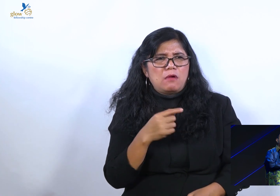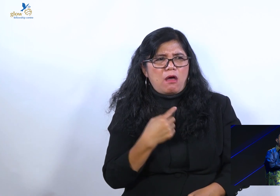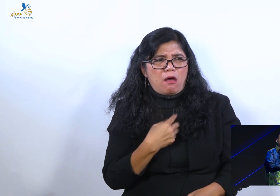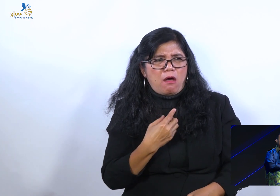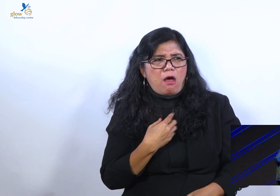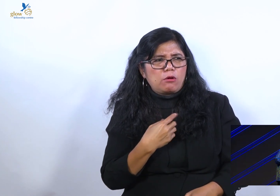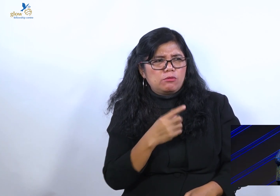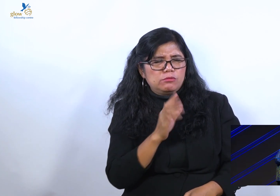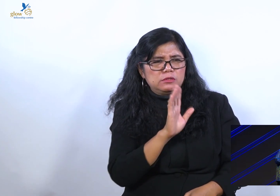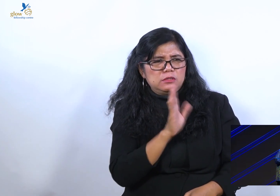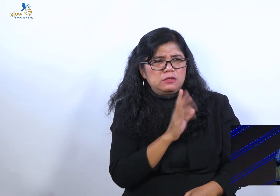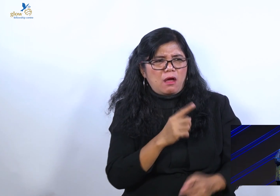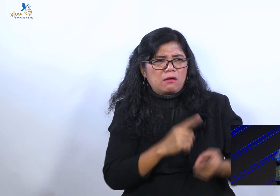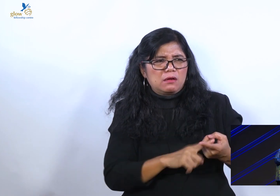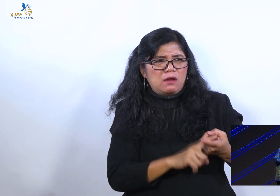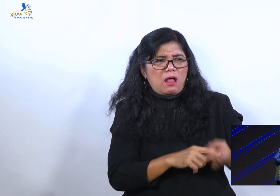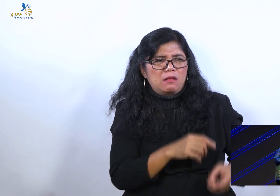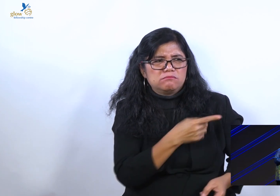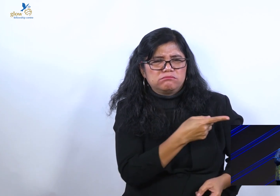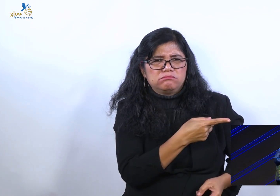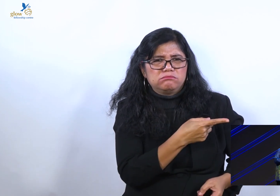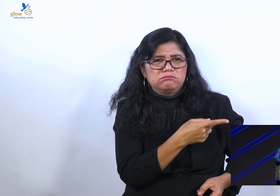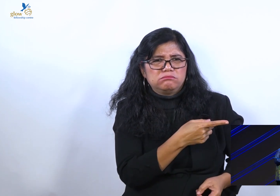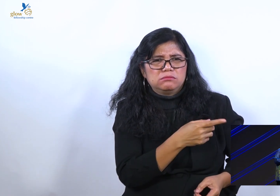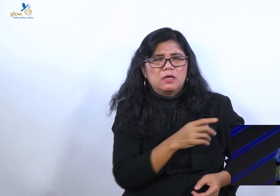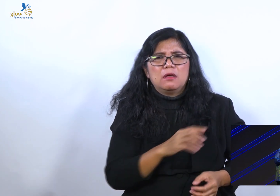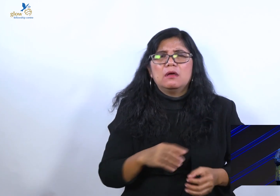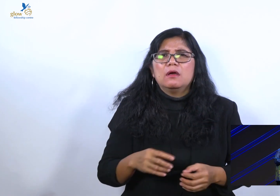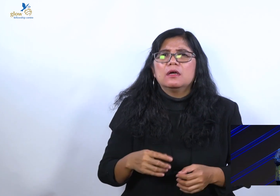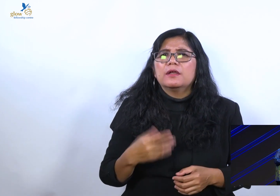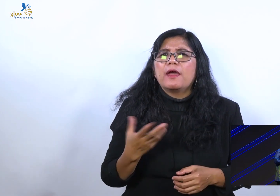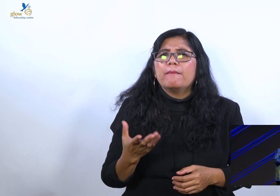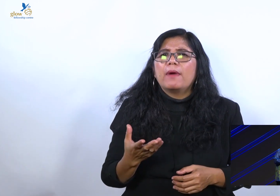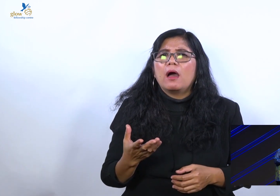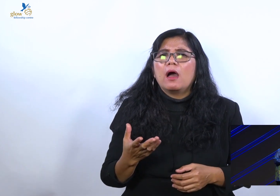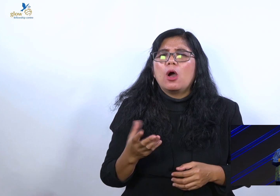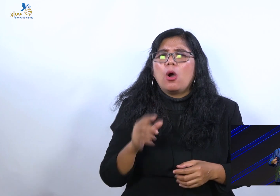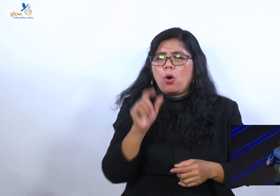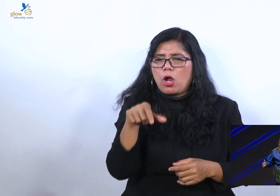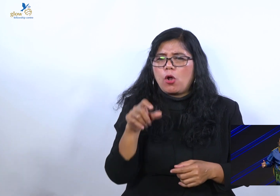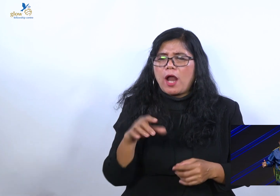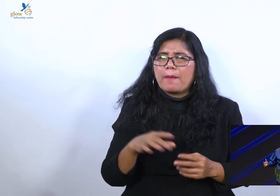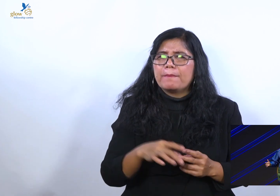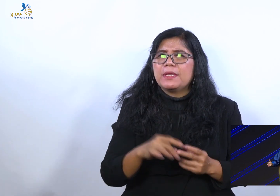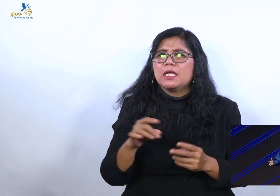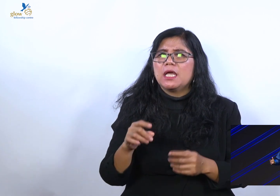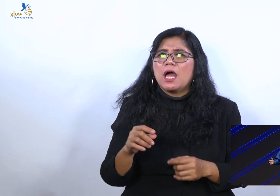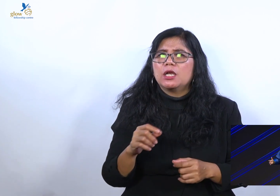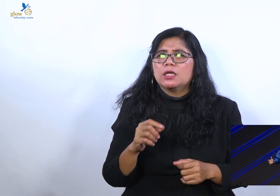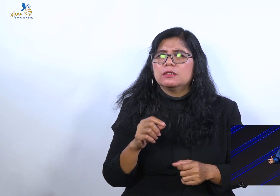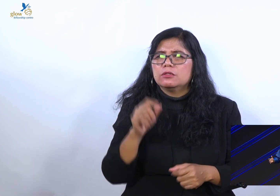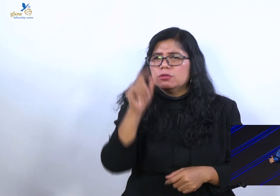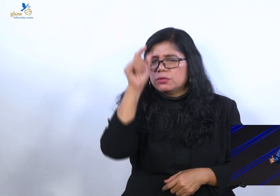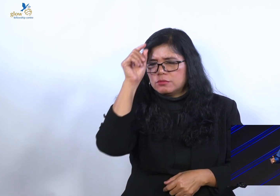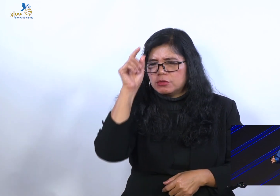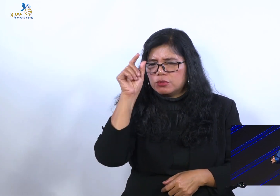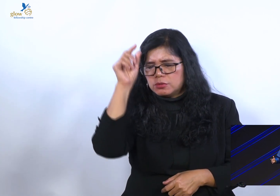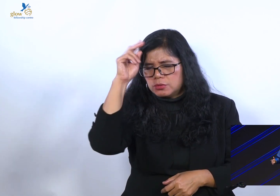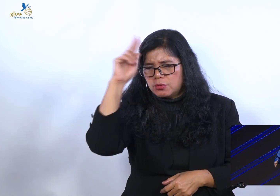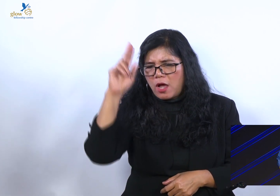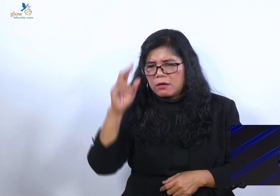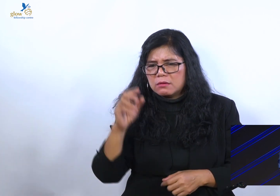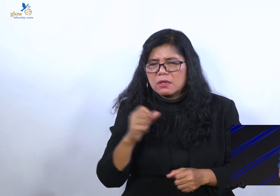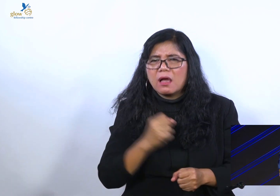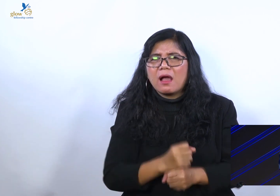Kenapa orang pilihan bisa gagal. Salah satunya. Karena kita sibuk. Dengan our own agenda.